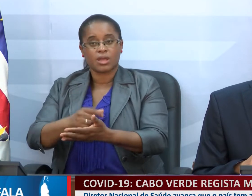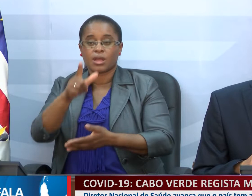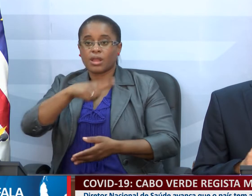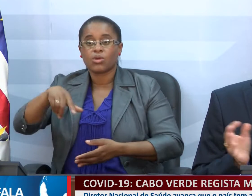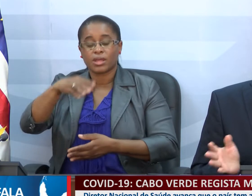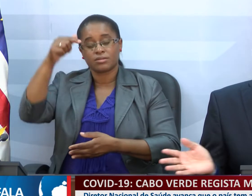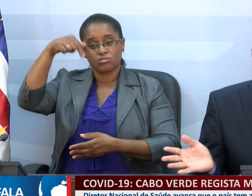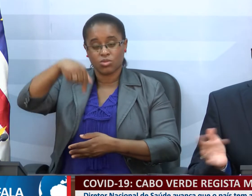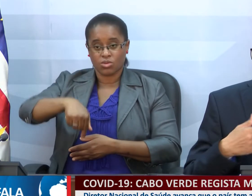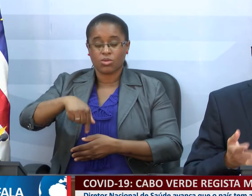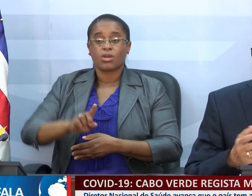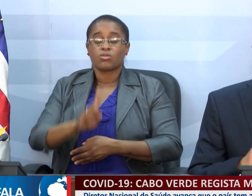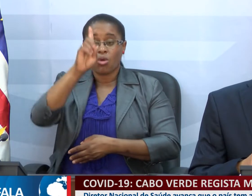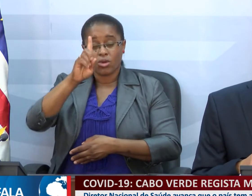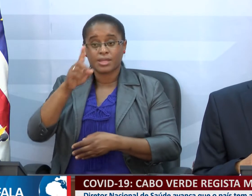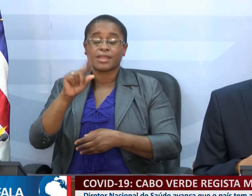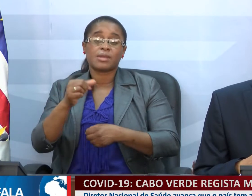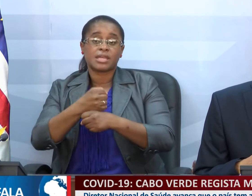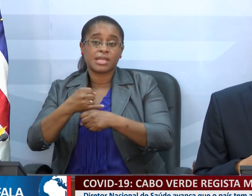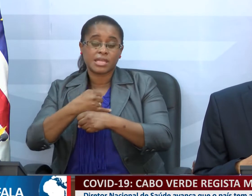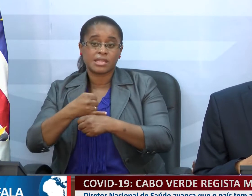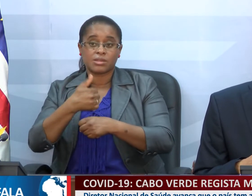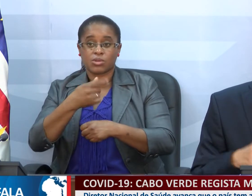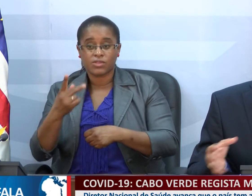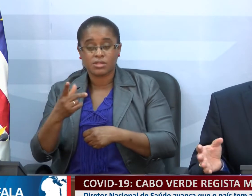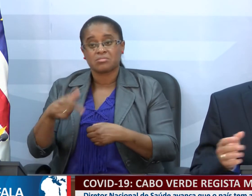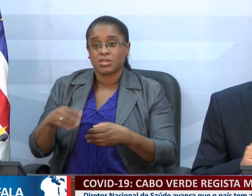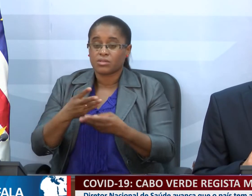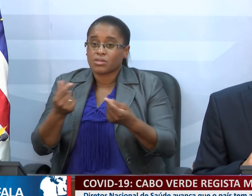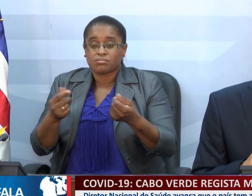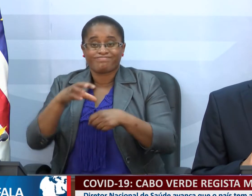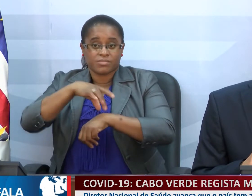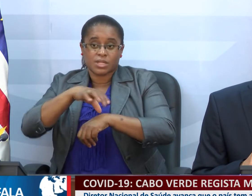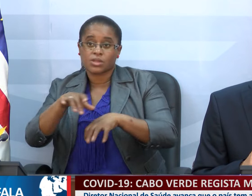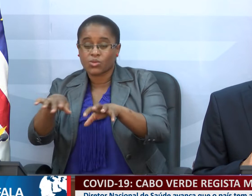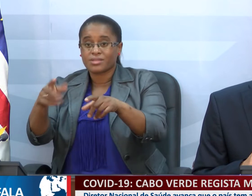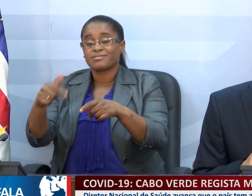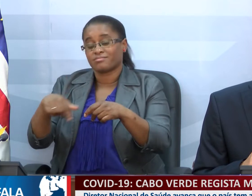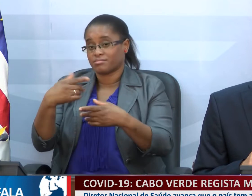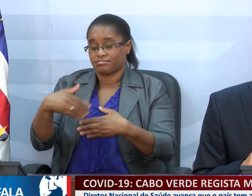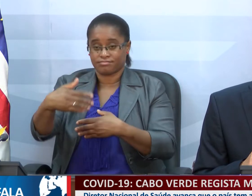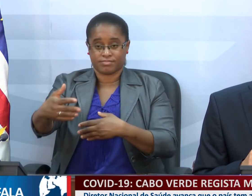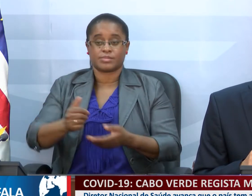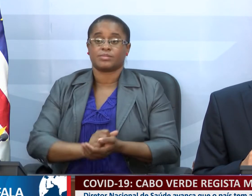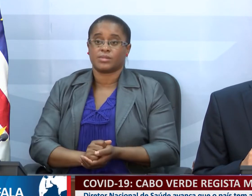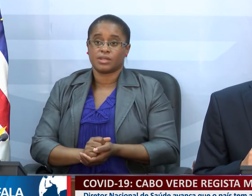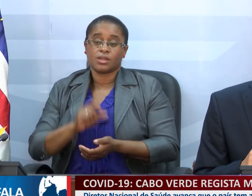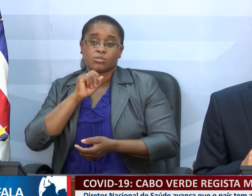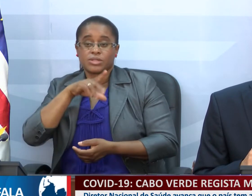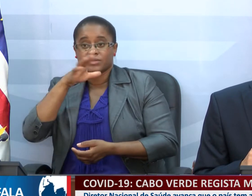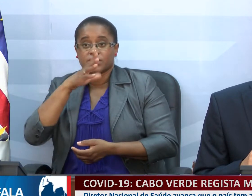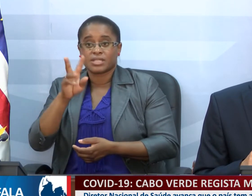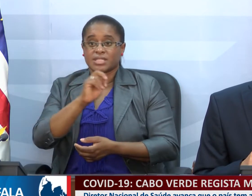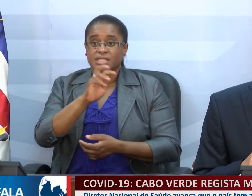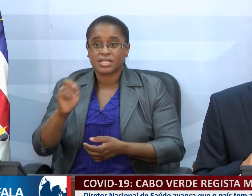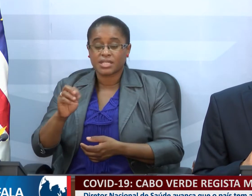e Boa Vista para podermos enfrentar a epidemia que está em curso. Devemos dizer que desses 33, 13